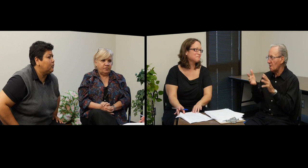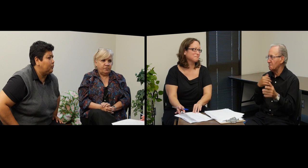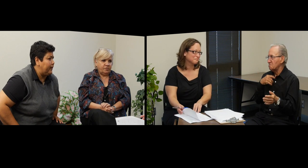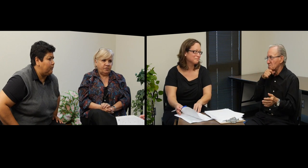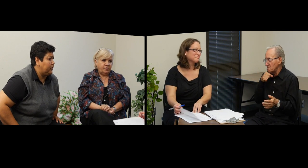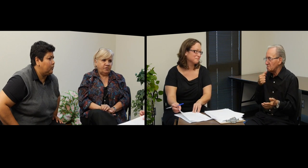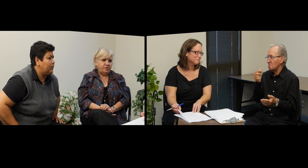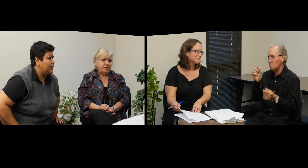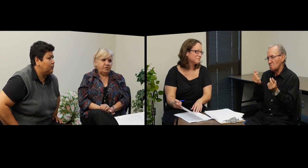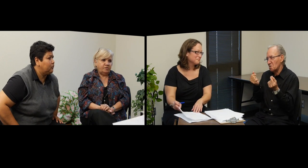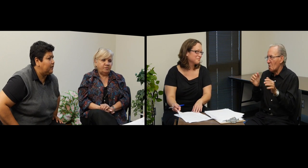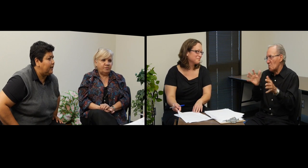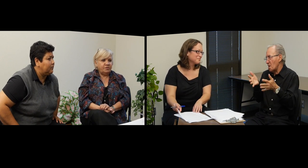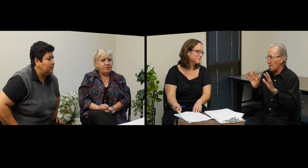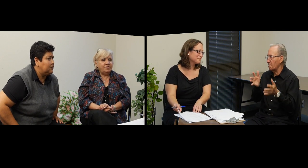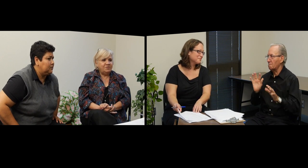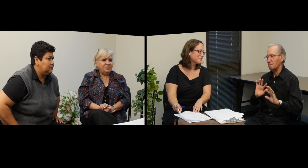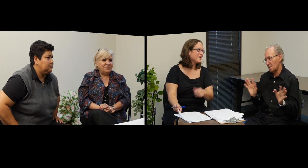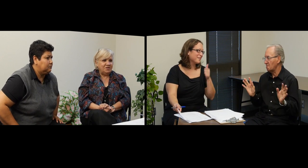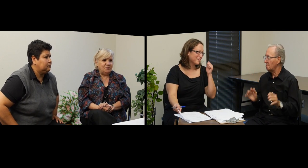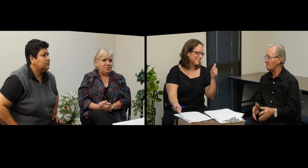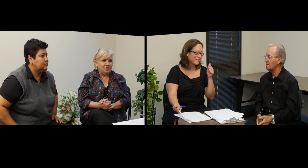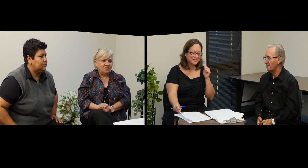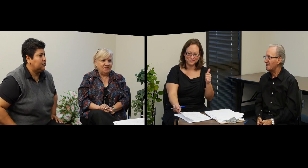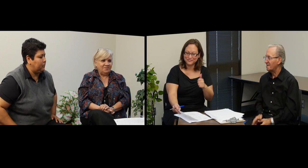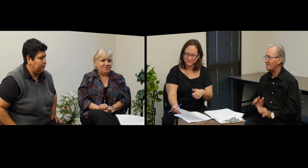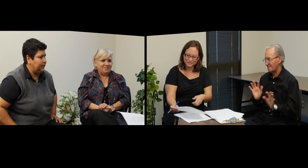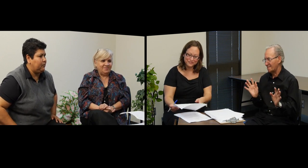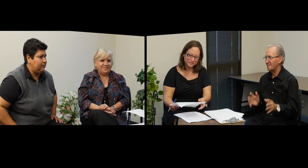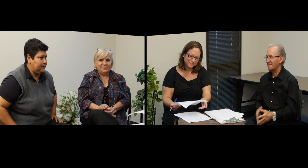nuevo, quiero carro usado. Sí. Sí, muy bien, muy bien.